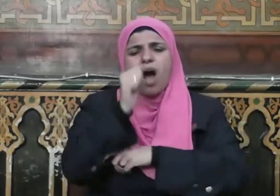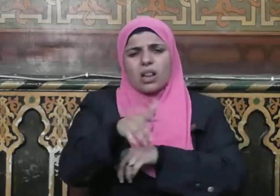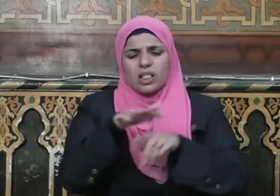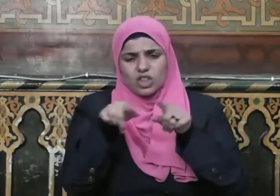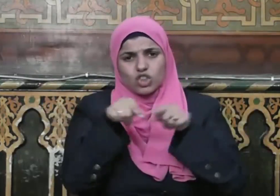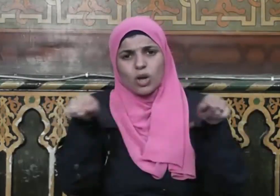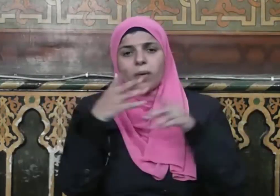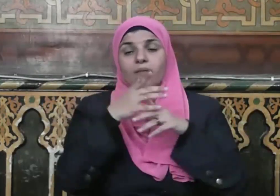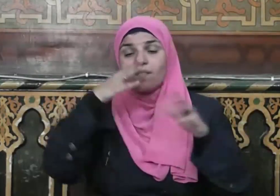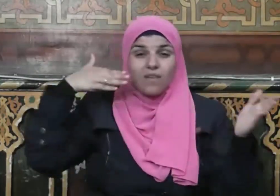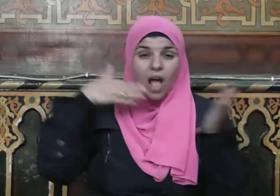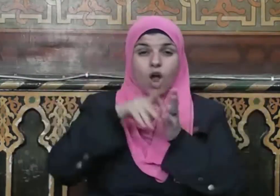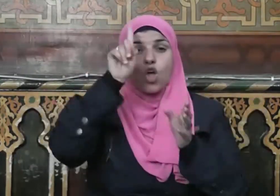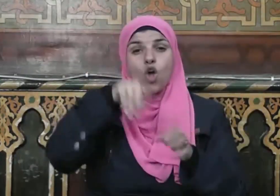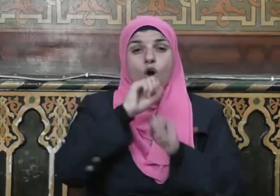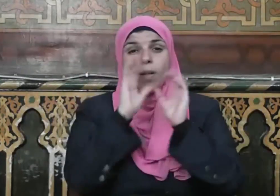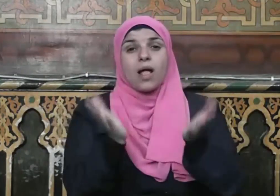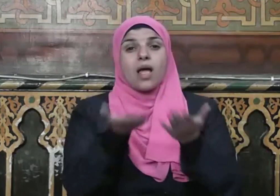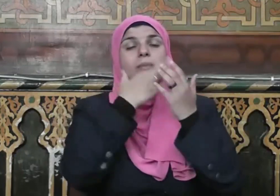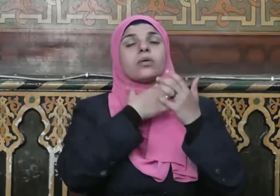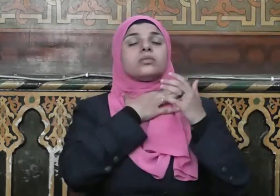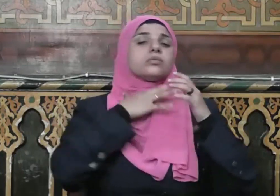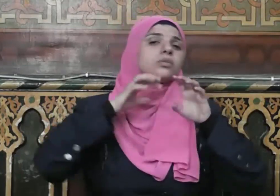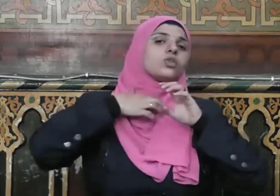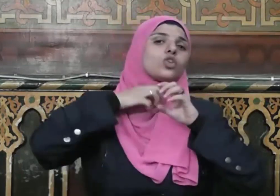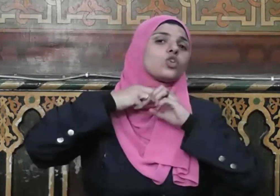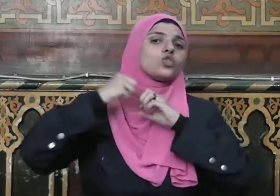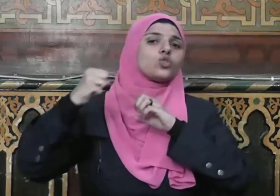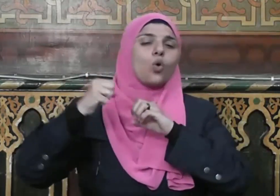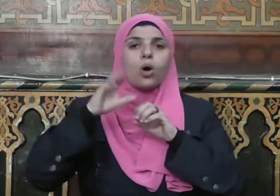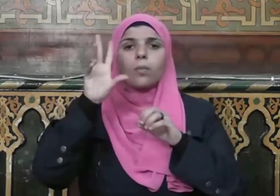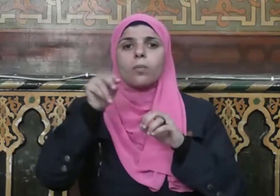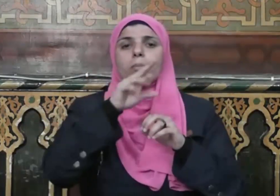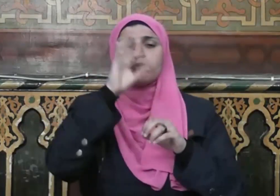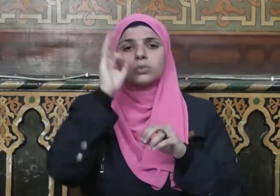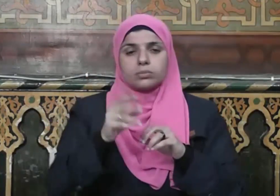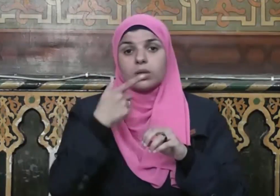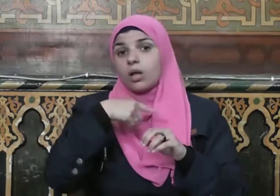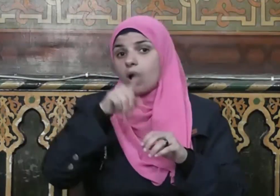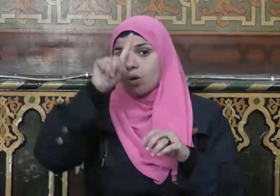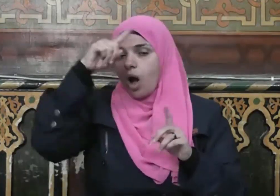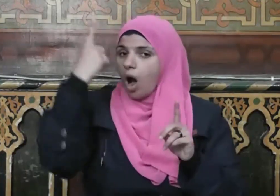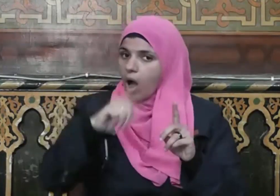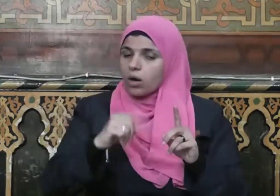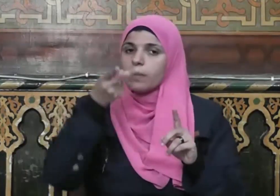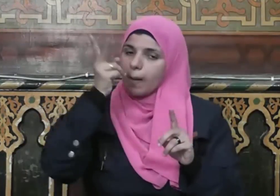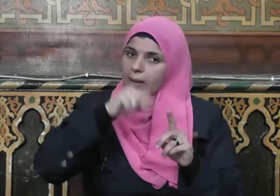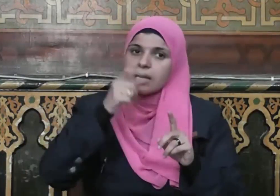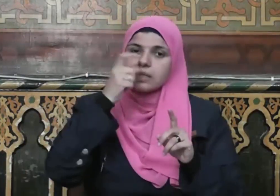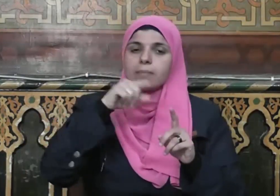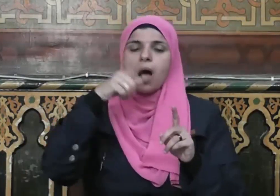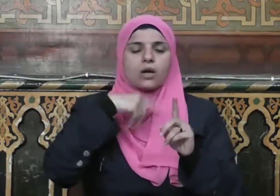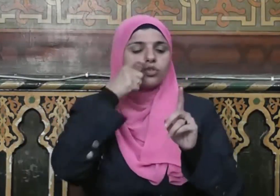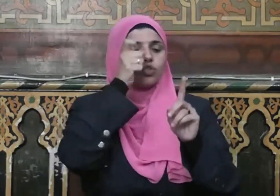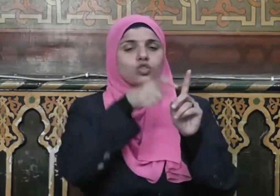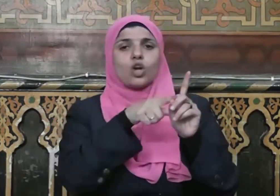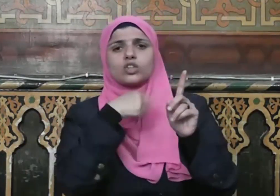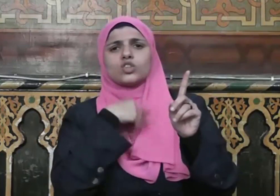أرض طوقه يوم القيامة من سبع أراضين وكذلك حرم الإسلام لاعتداء على